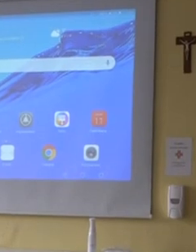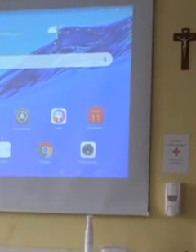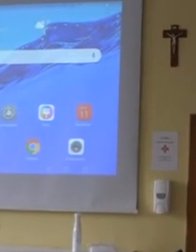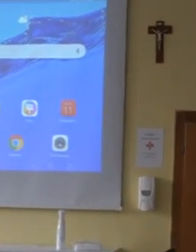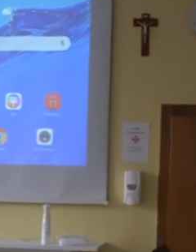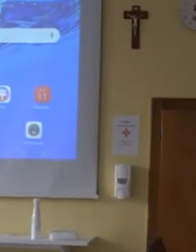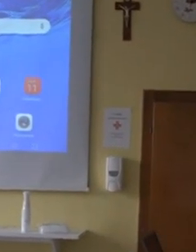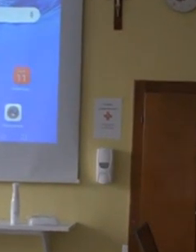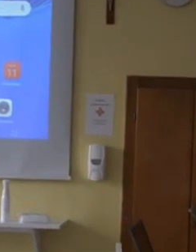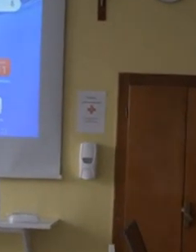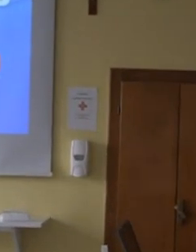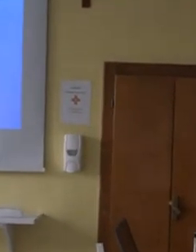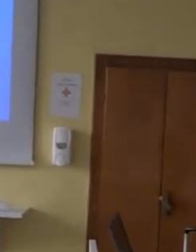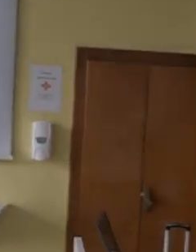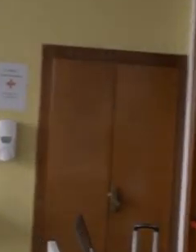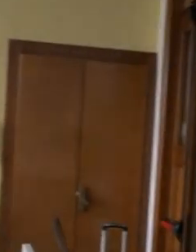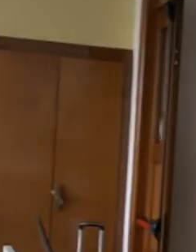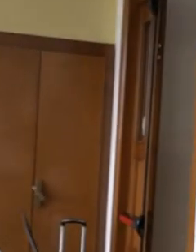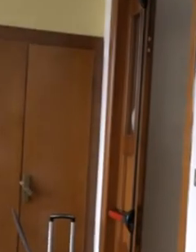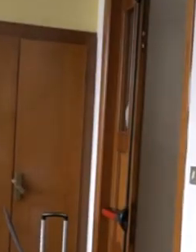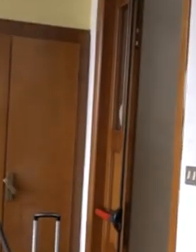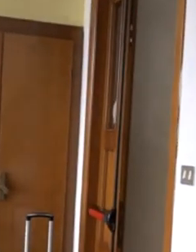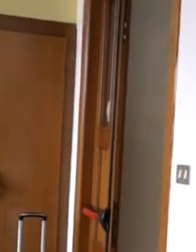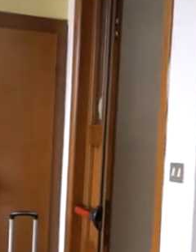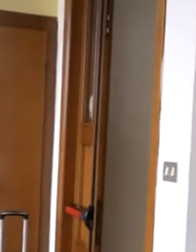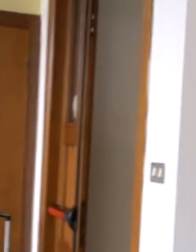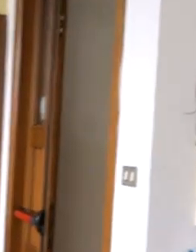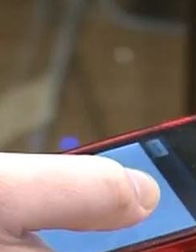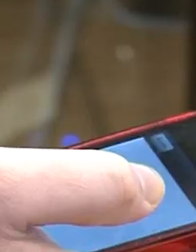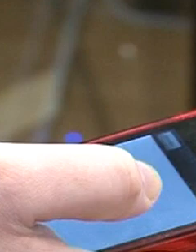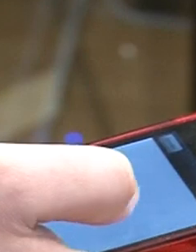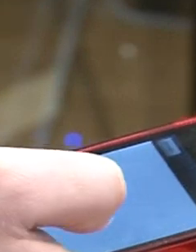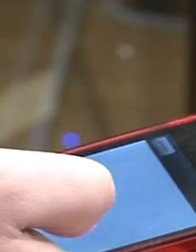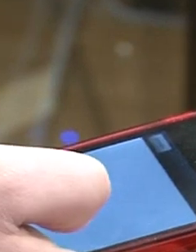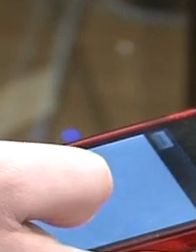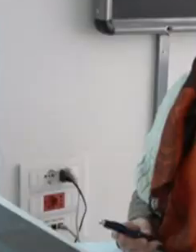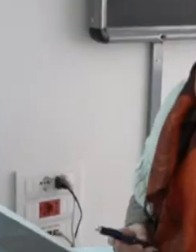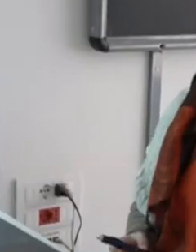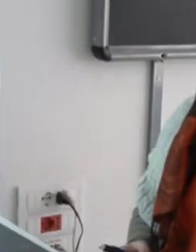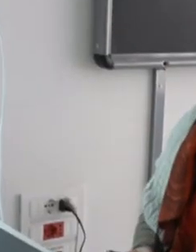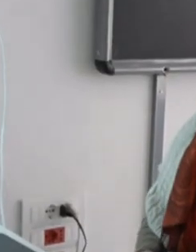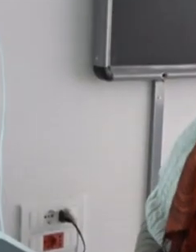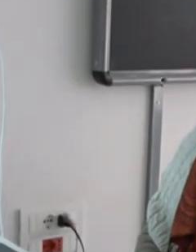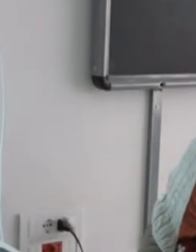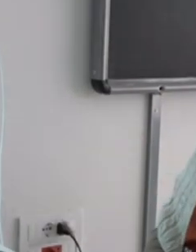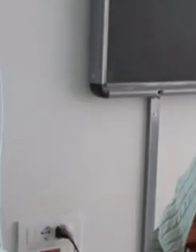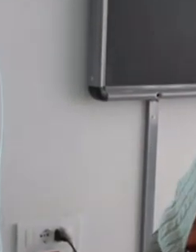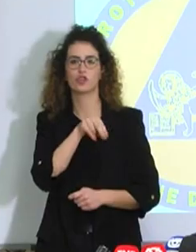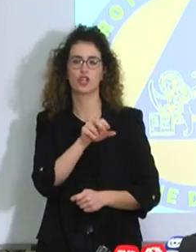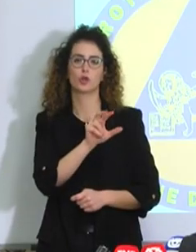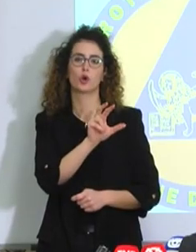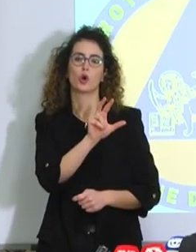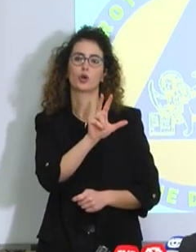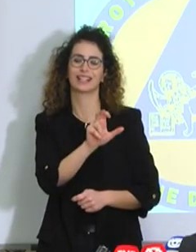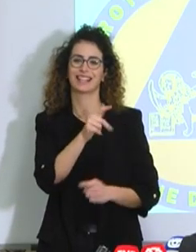fronte delle scuole sono sei distretti passati alla didattica a distanza dalla seconda media in su, ma altri quattro si stanno avvicinando alla chiusura.